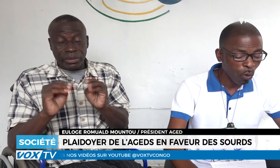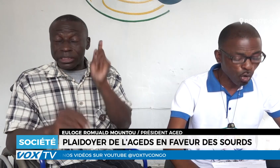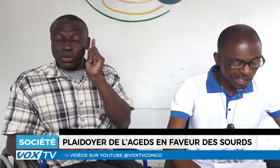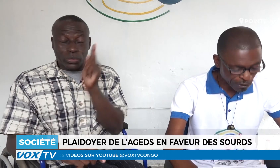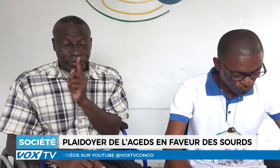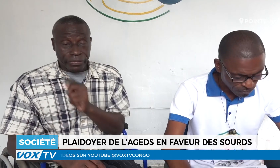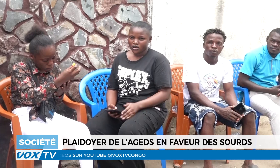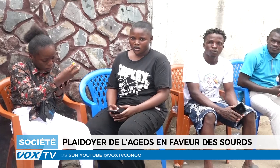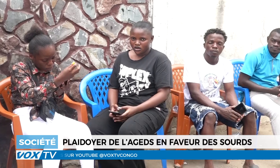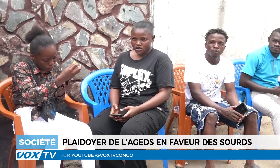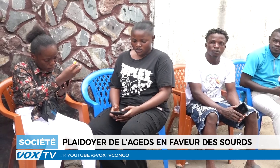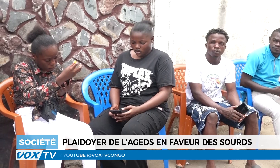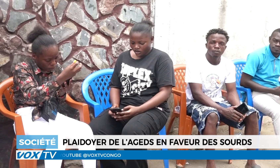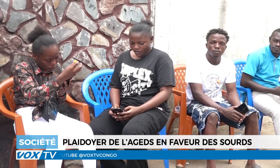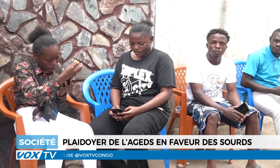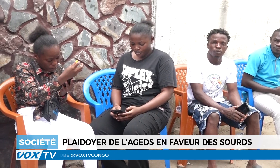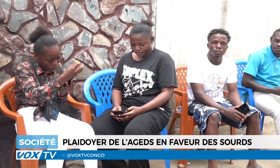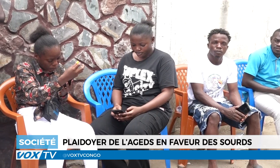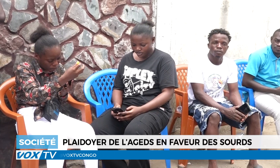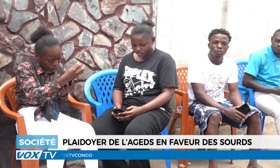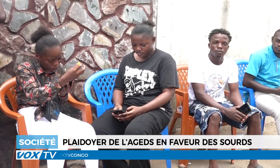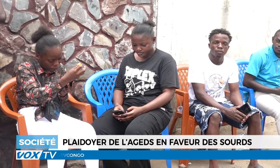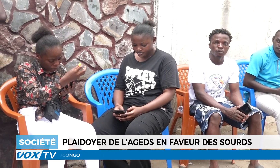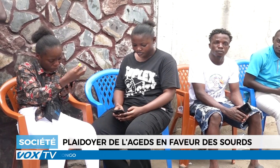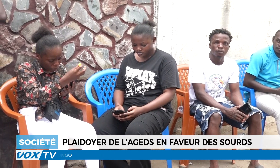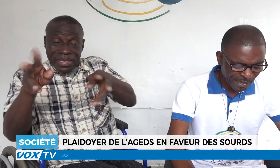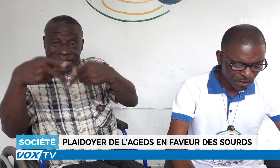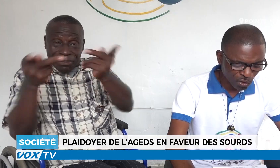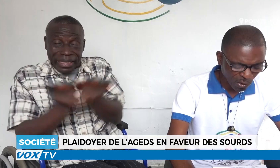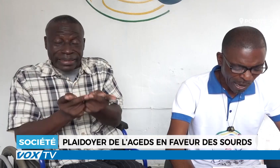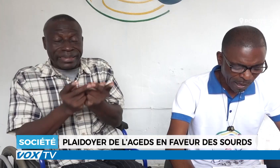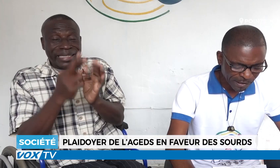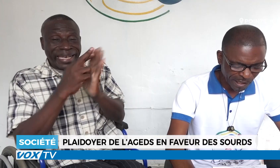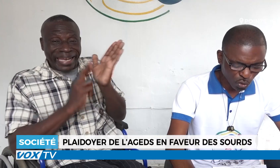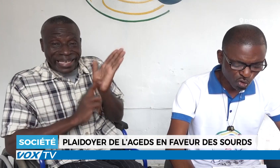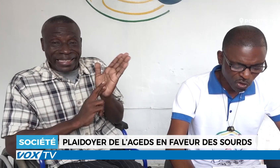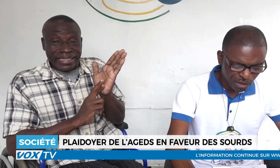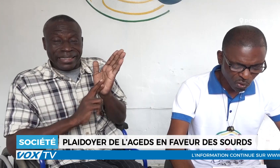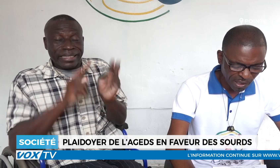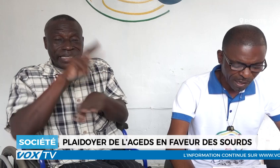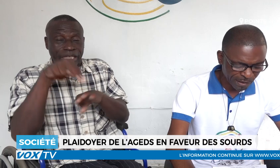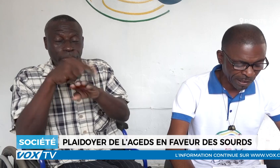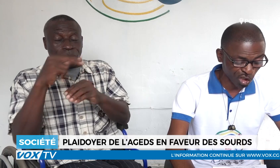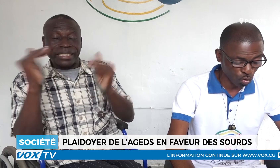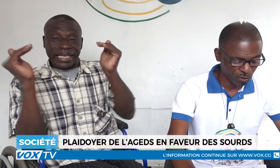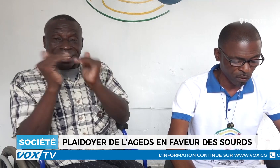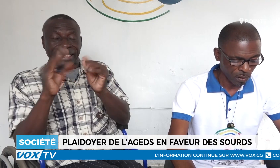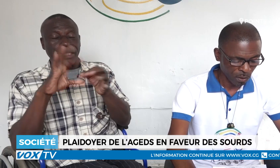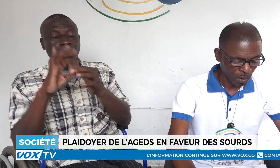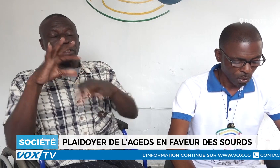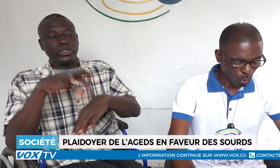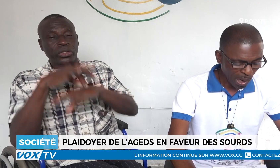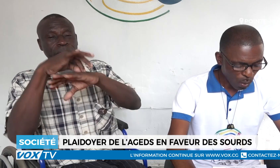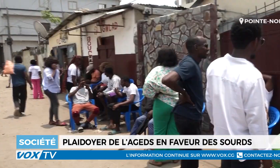déficients auditsifs. La promotion et la mise en place des règles standards des Nations Unies sur l'égalité de la chance